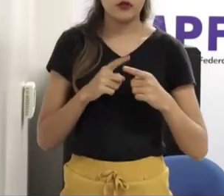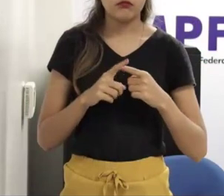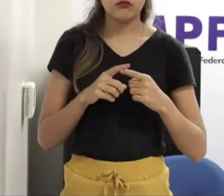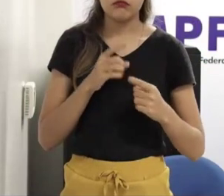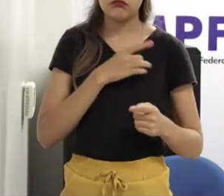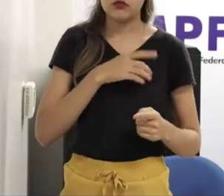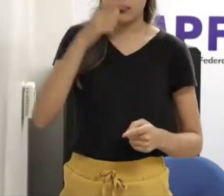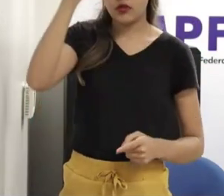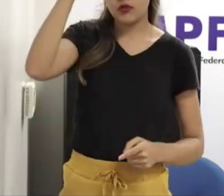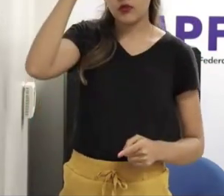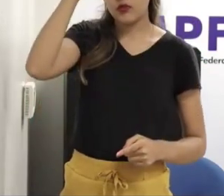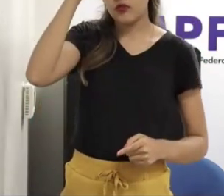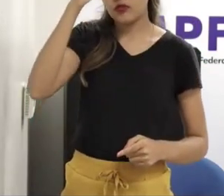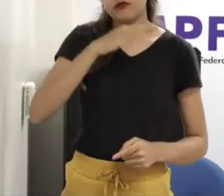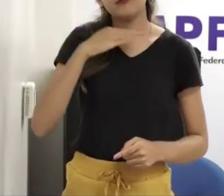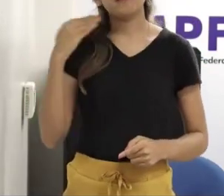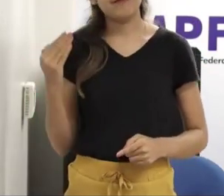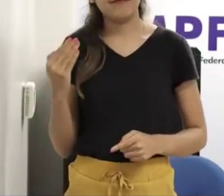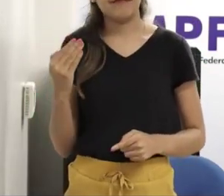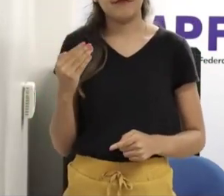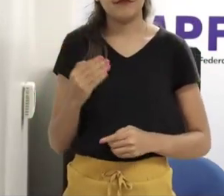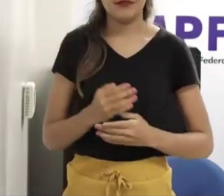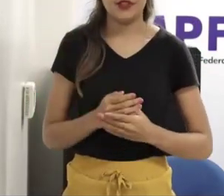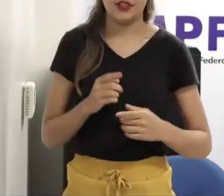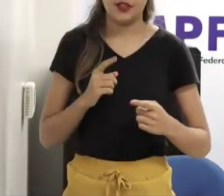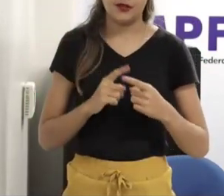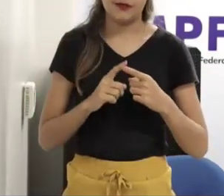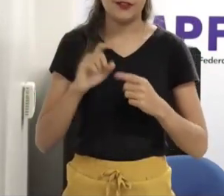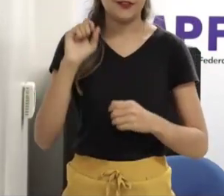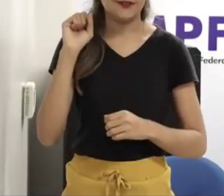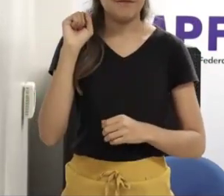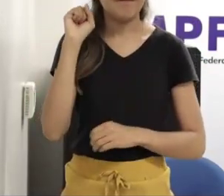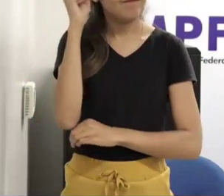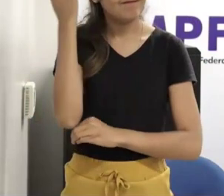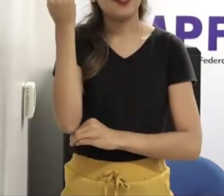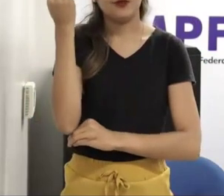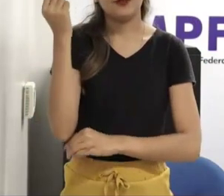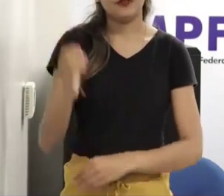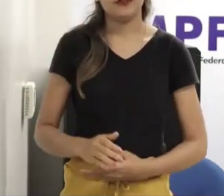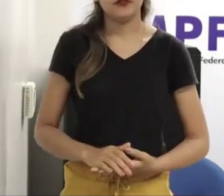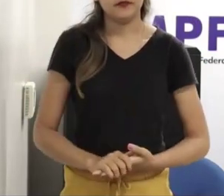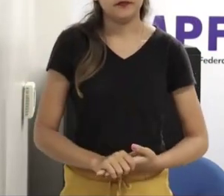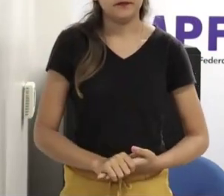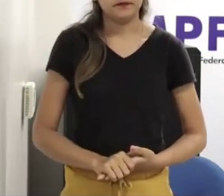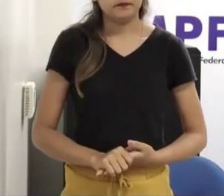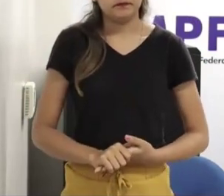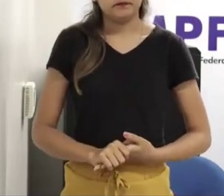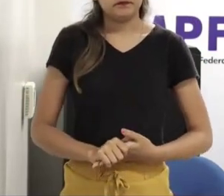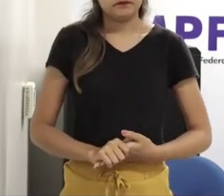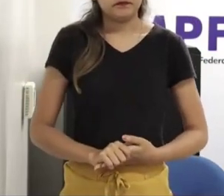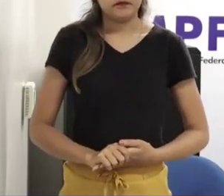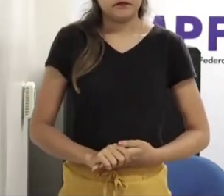inclusive, a gente muitas vezes, toma cuidado, porque a gente recebe uma, uma queixa, e eu dou